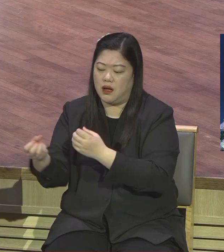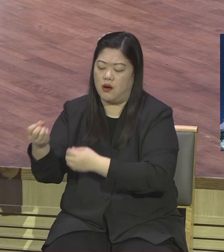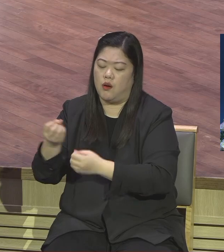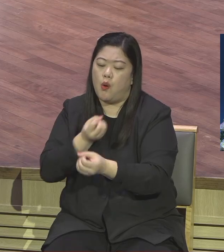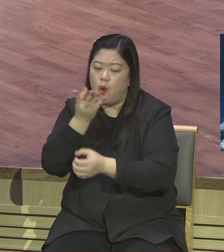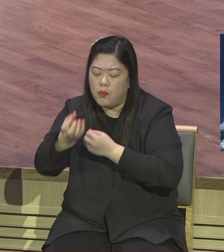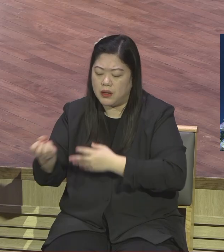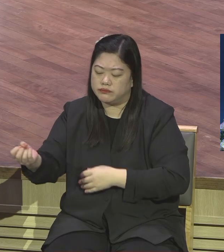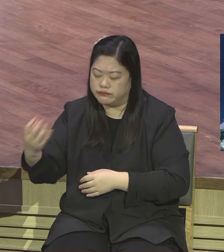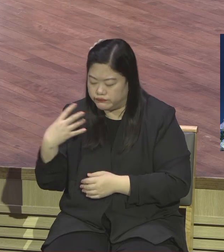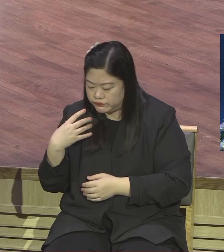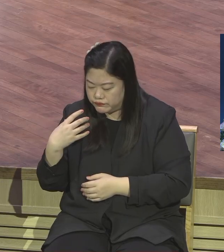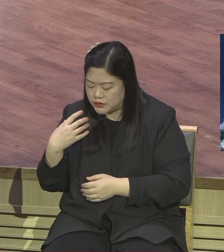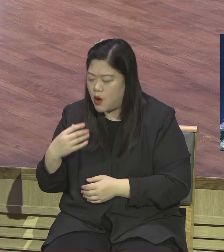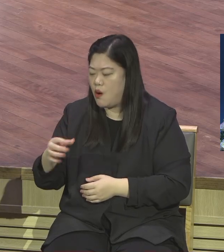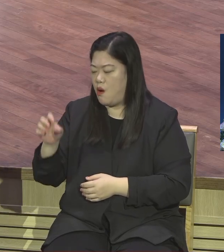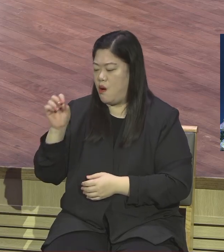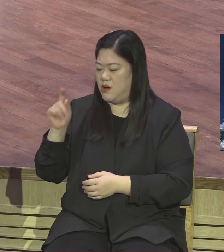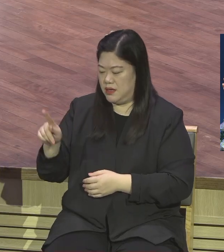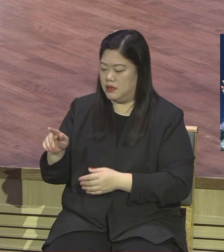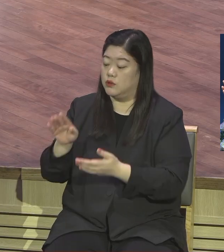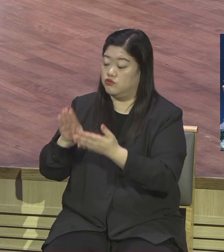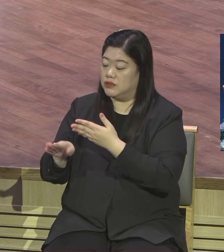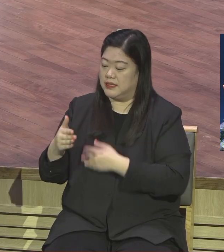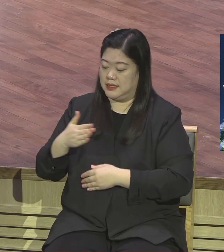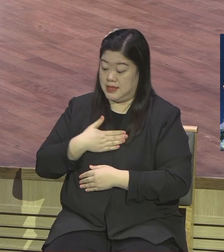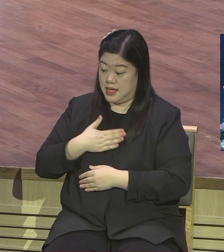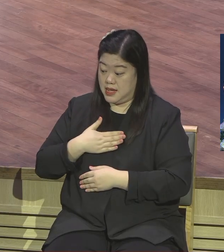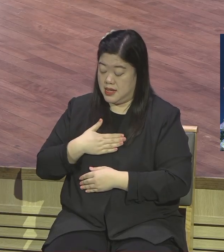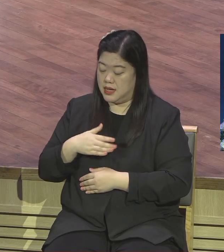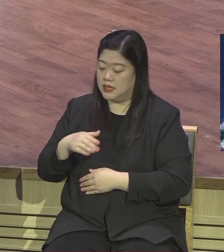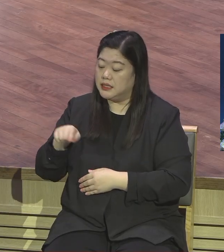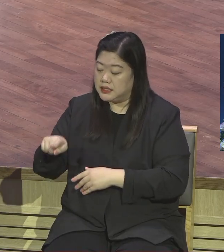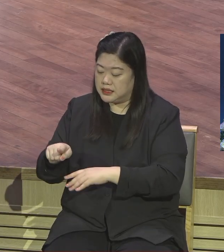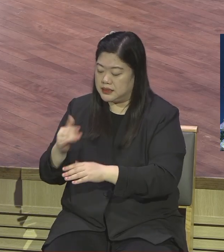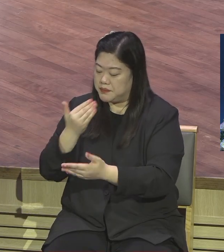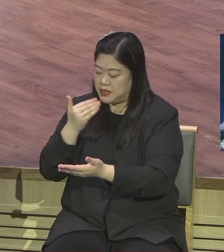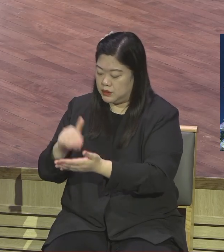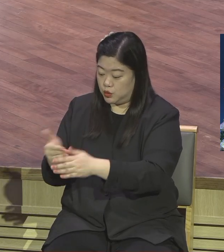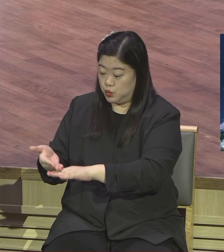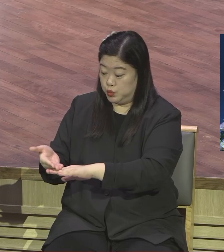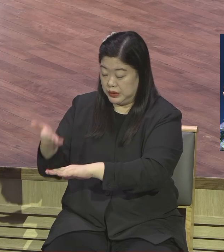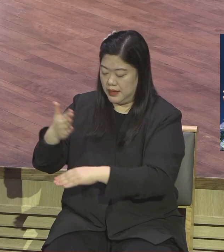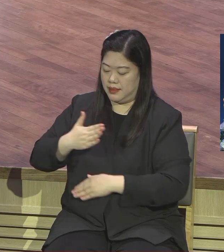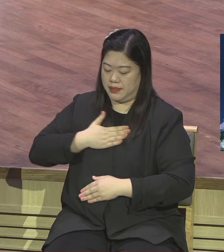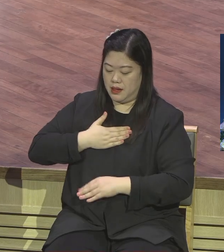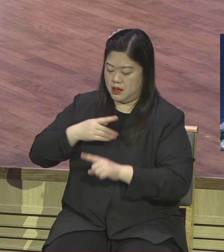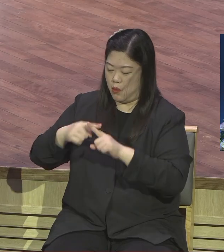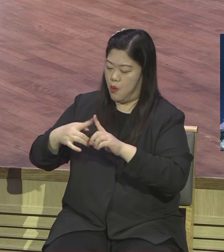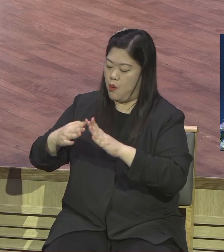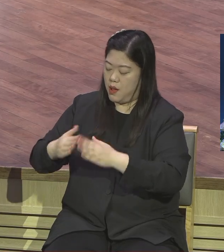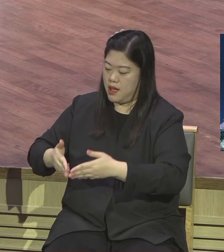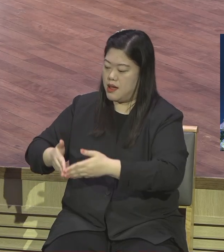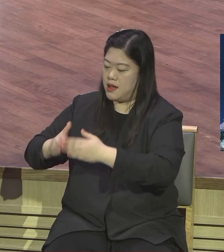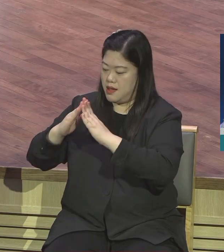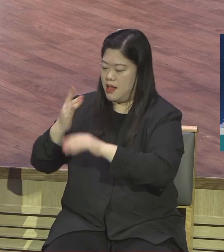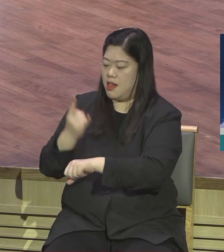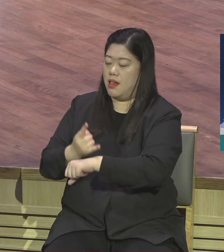내가 내 교회를 세우겠다 교회가 세우는 시작이에요 내가 내게 노니